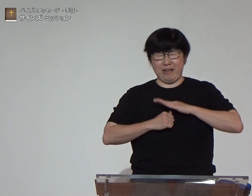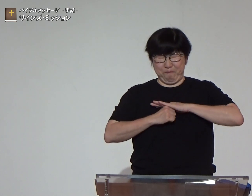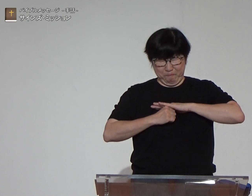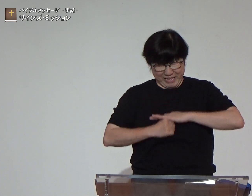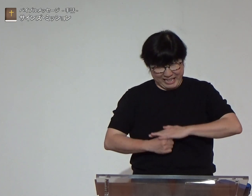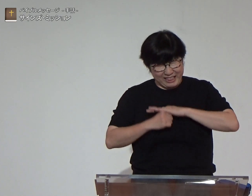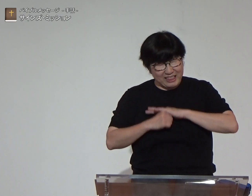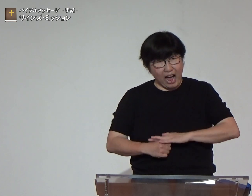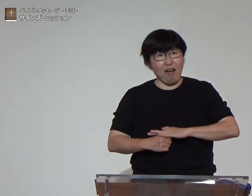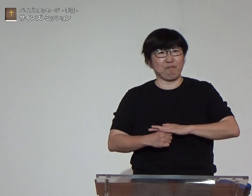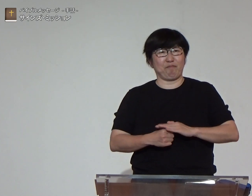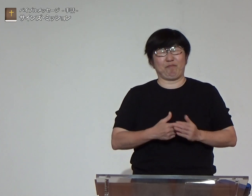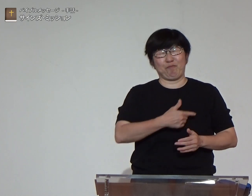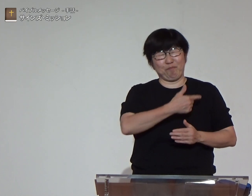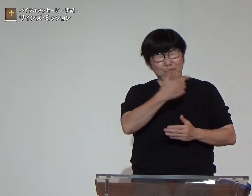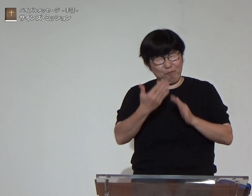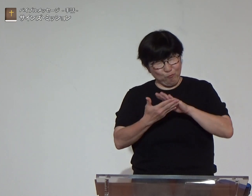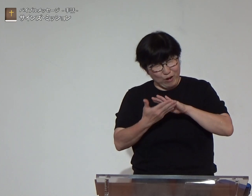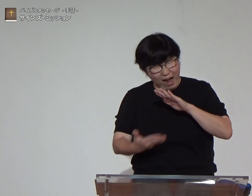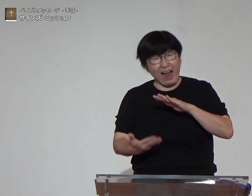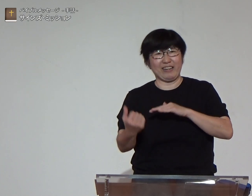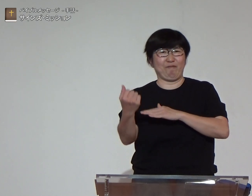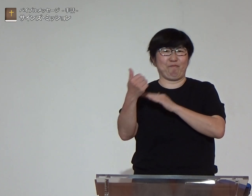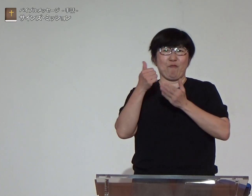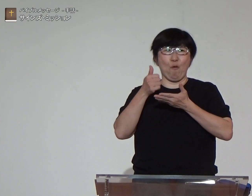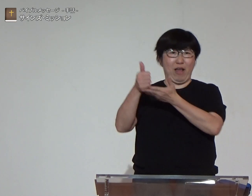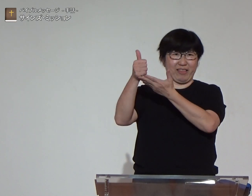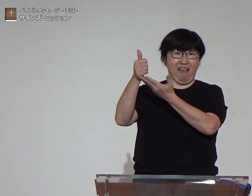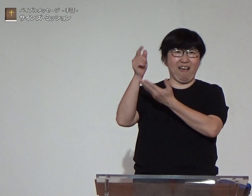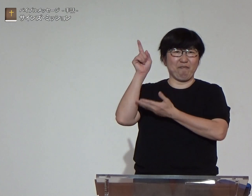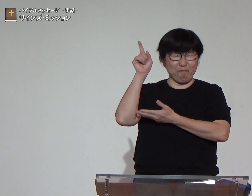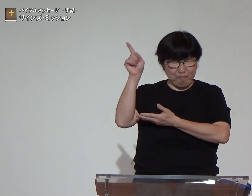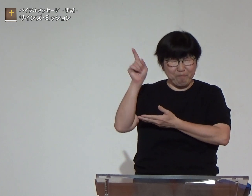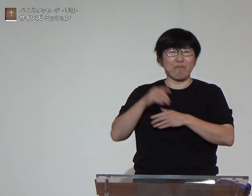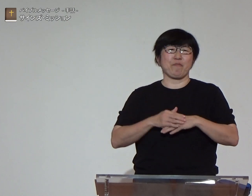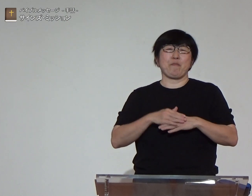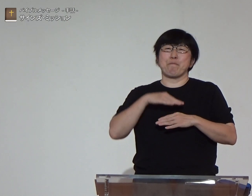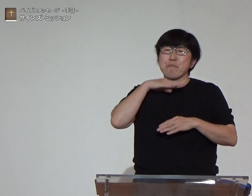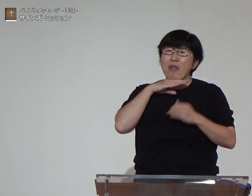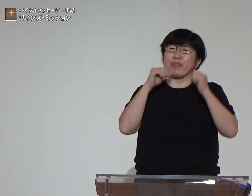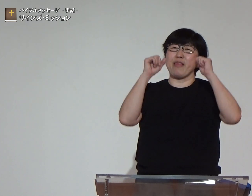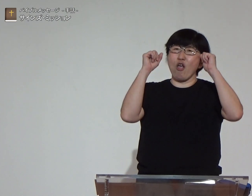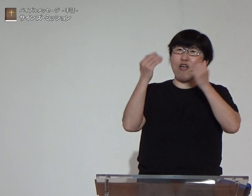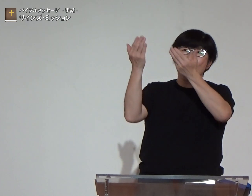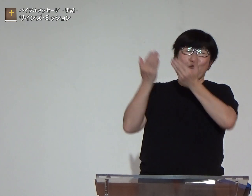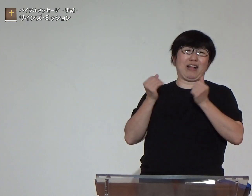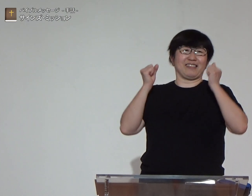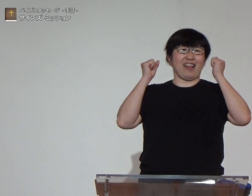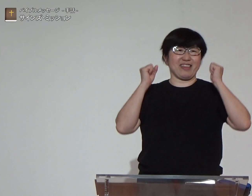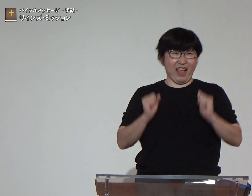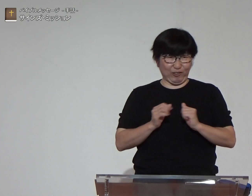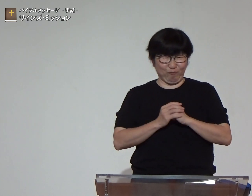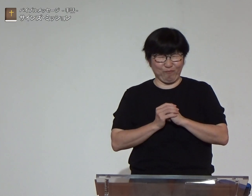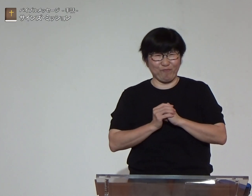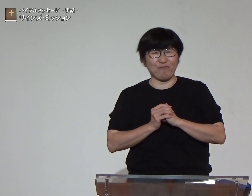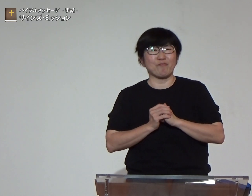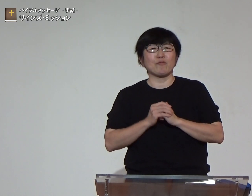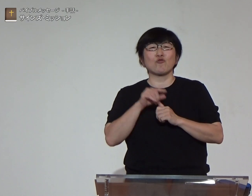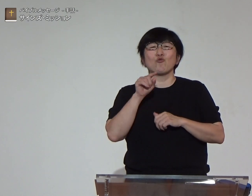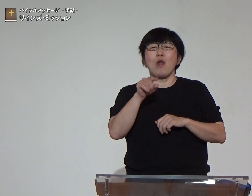本当に忍耐深いお方待ってくださっています